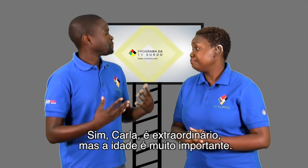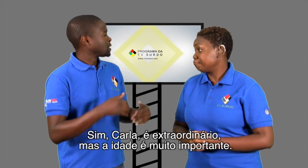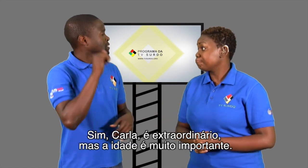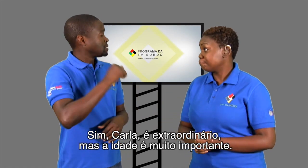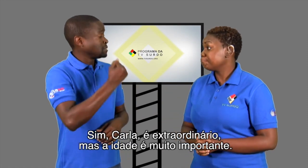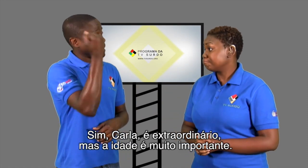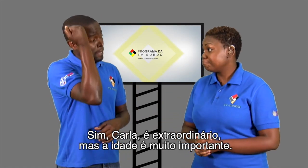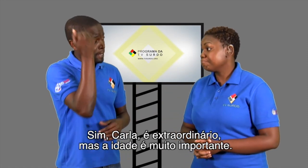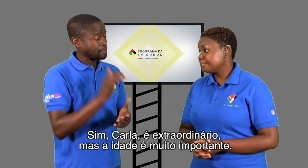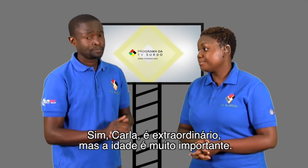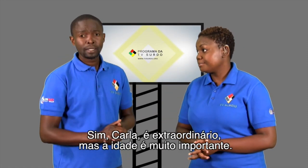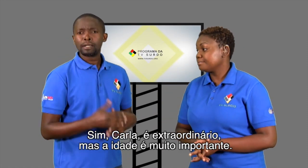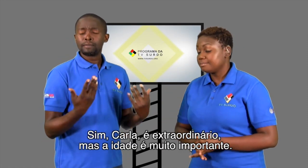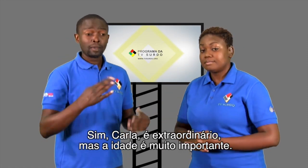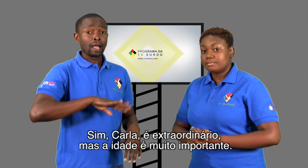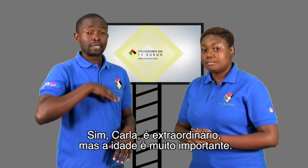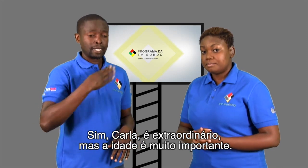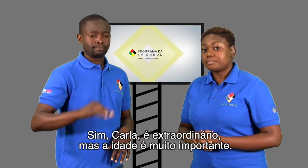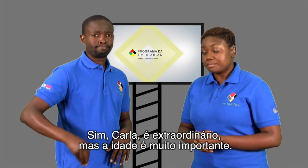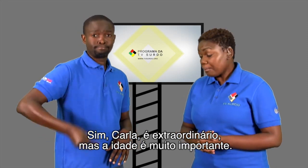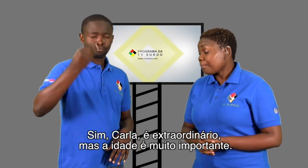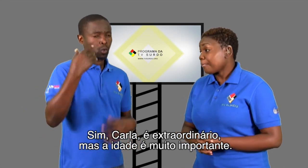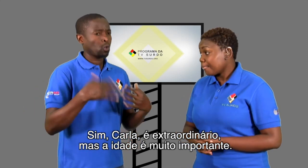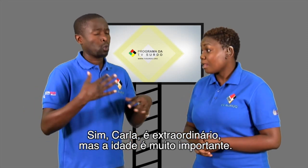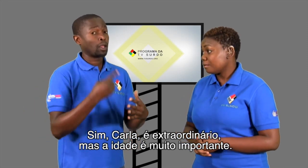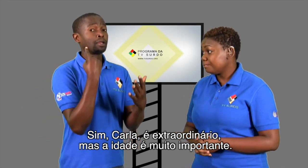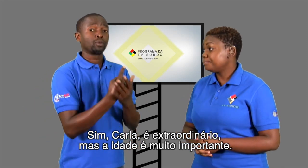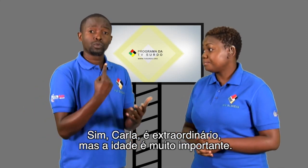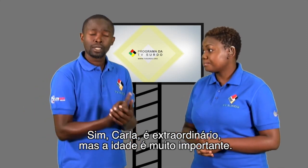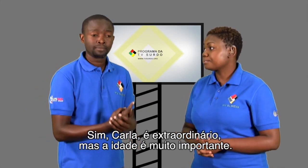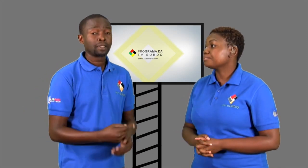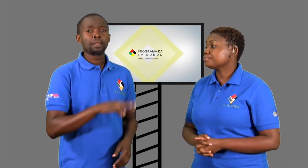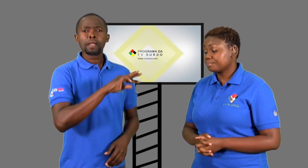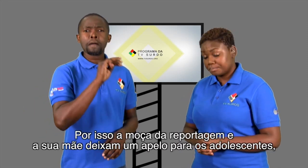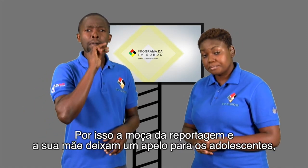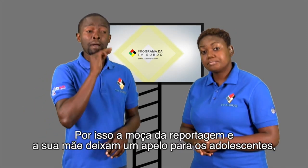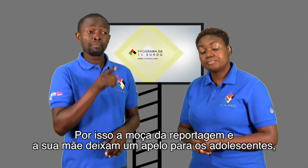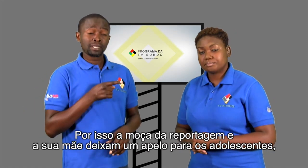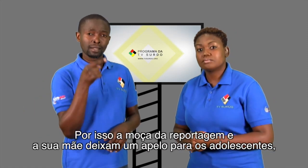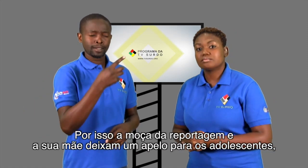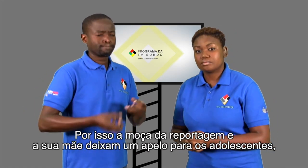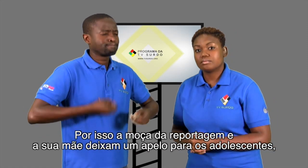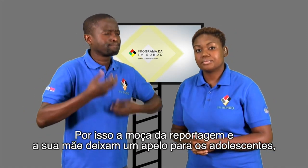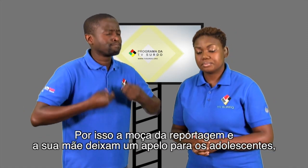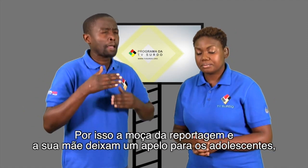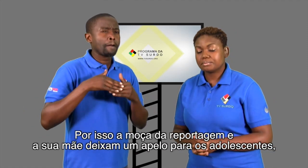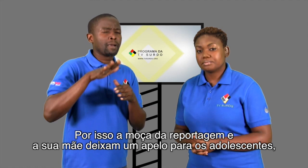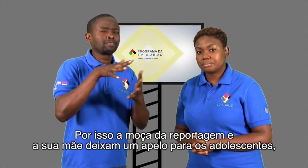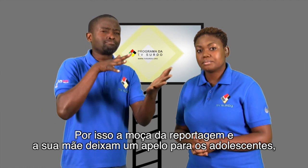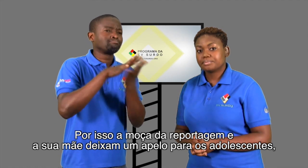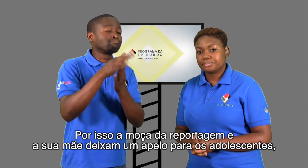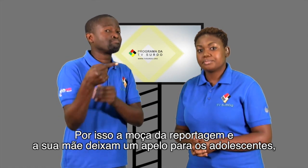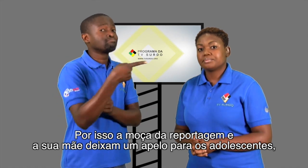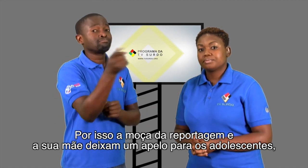Sim, Carla, é extraordinário. Mas a idade é muito importante. Por isso, a moça da reportagem